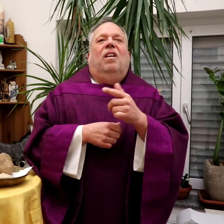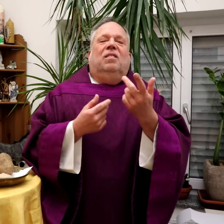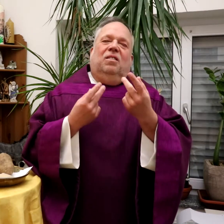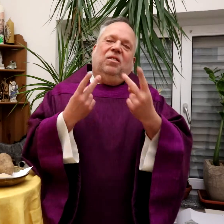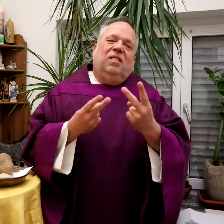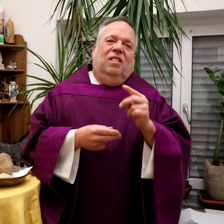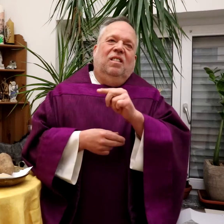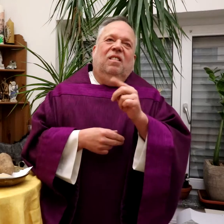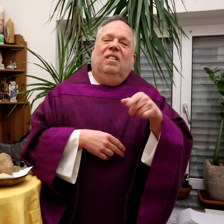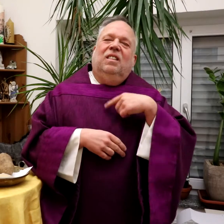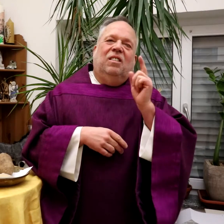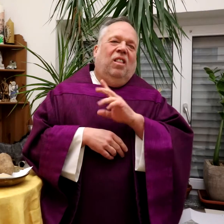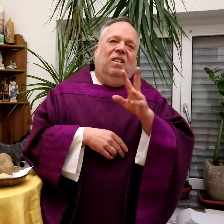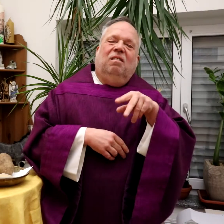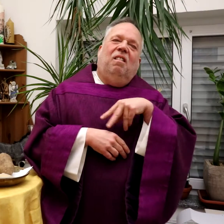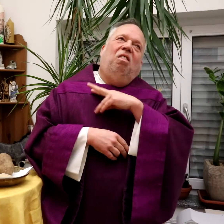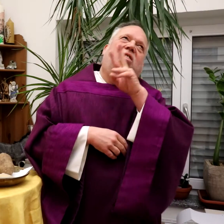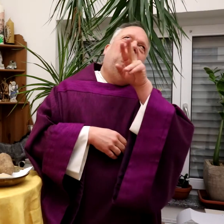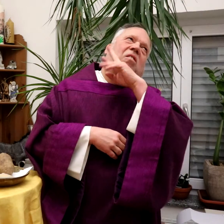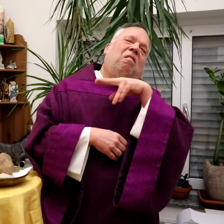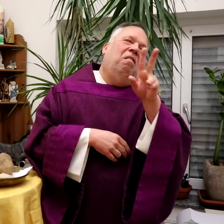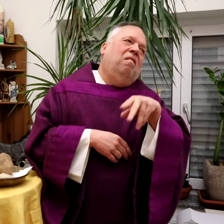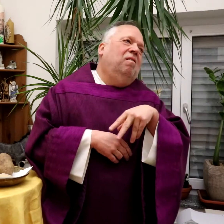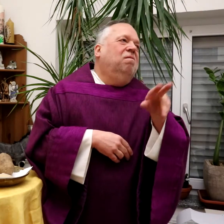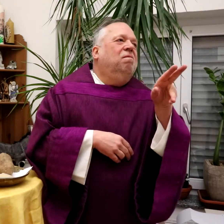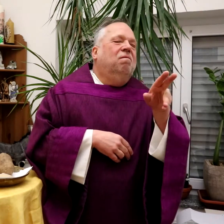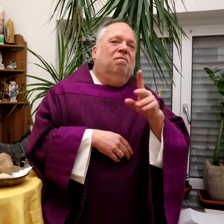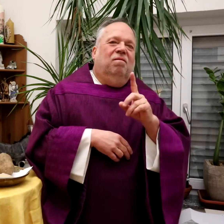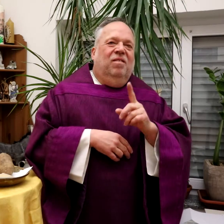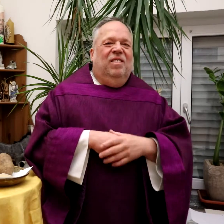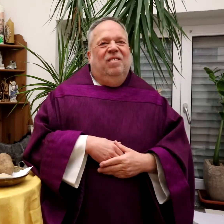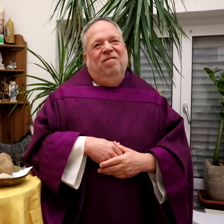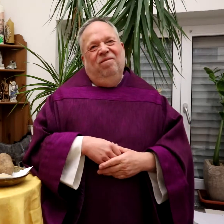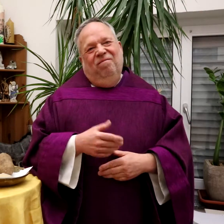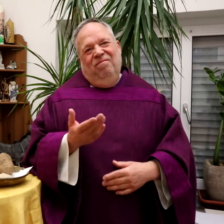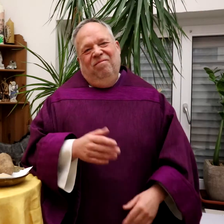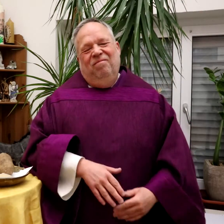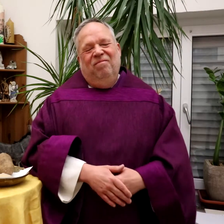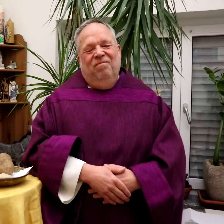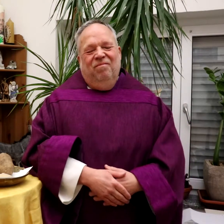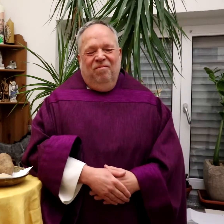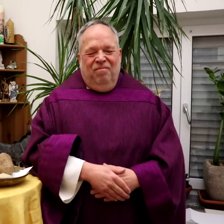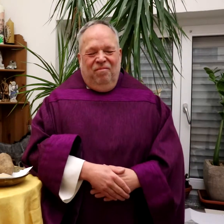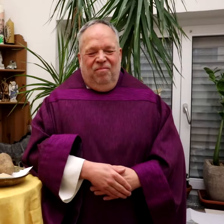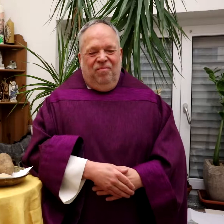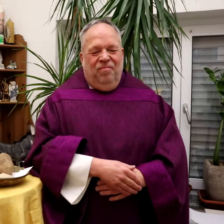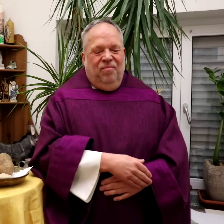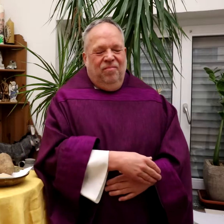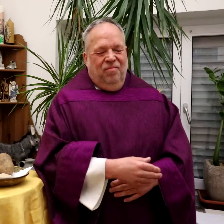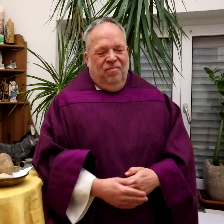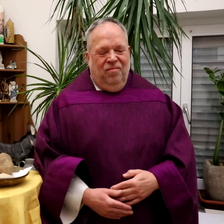Dort kann man Wichtiges fördern. Wir sollen das nicht einfach übersehen und nur das Große angucken.